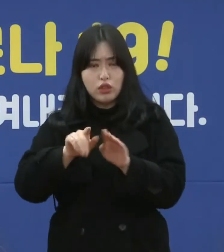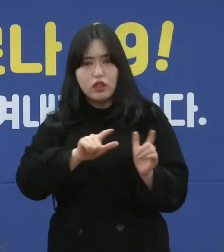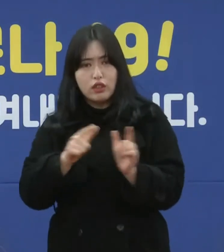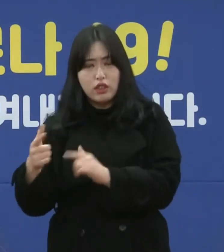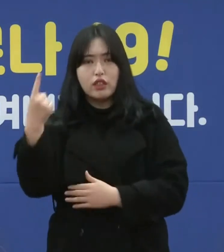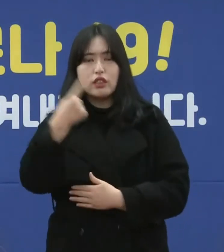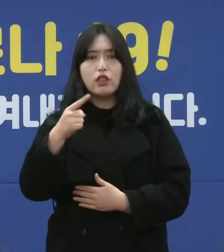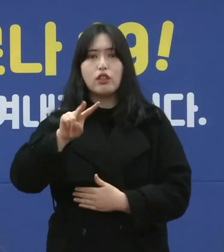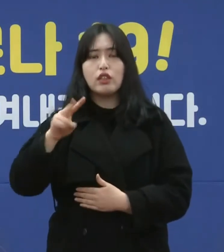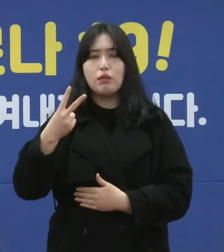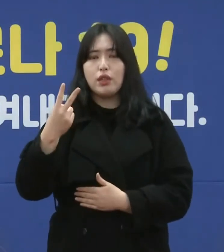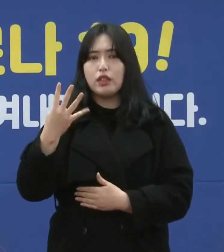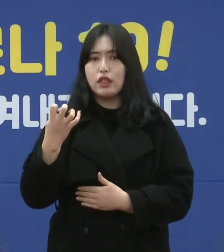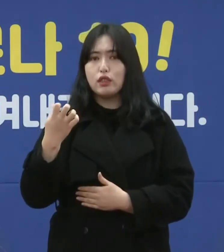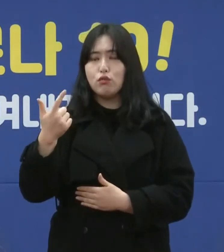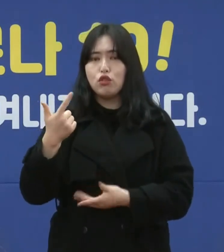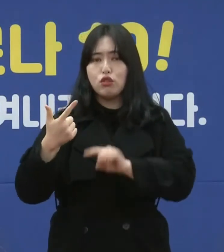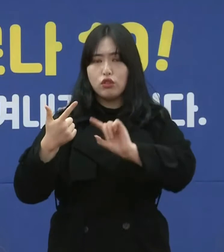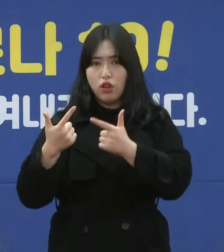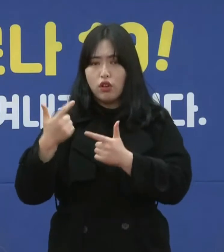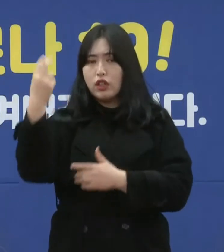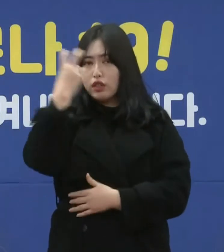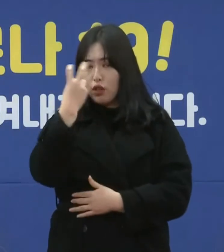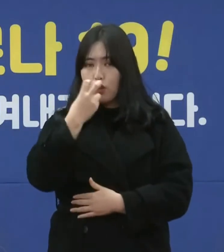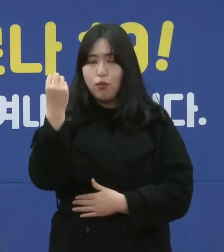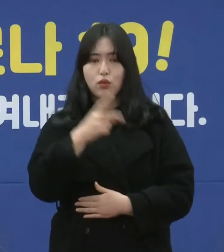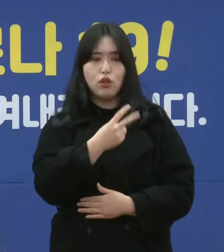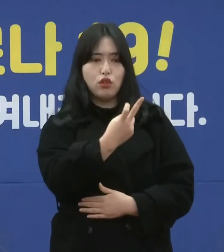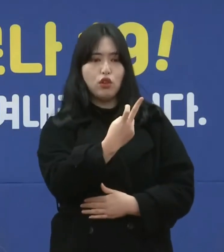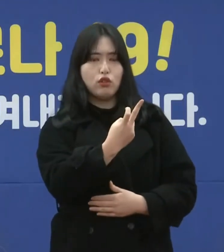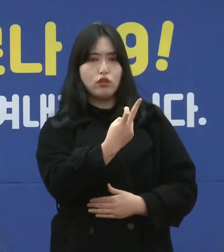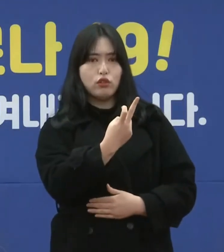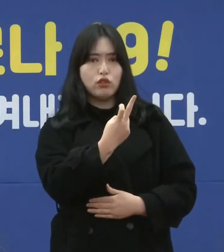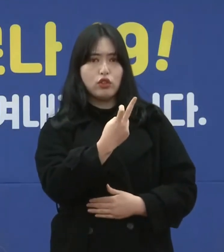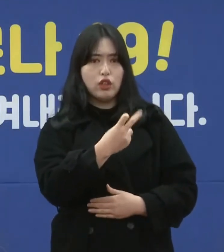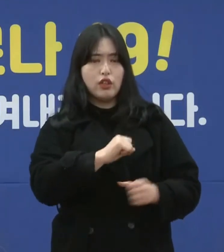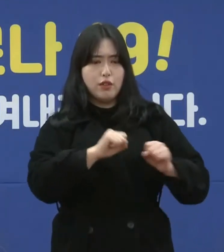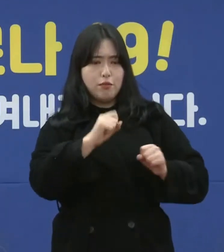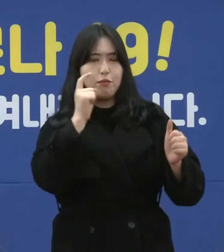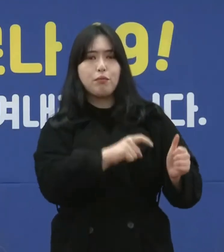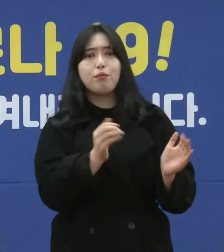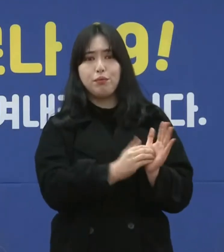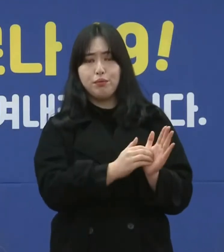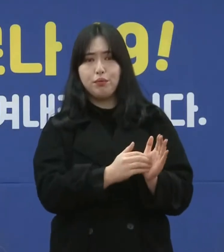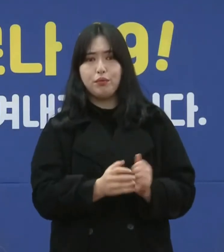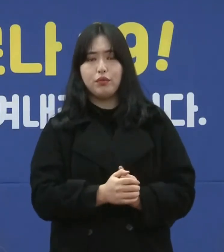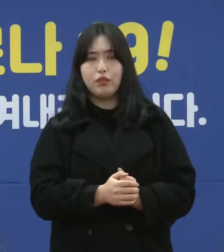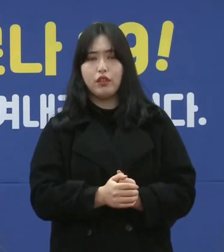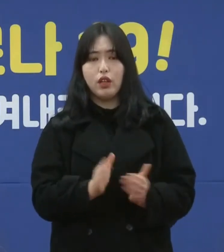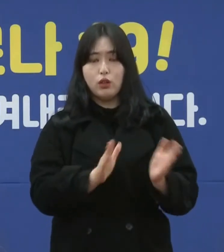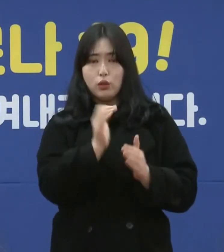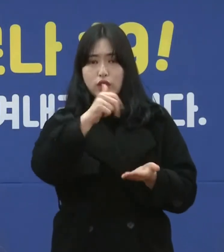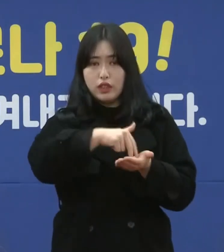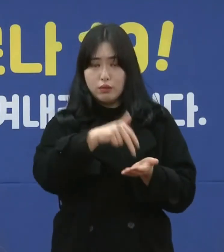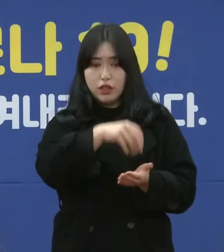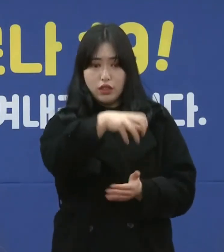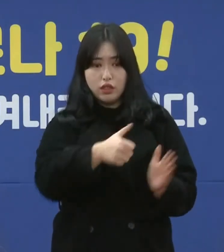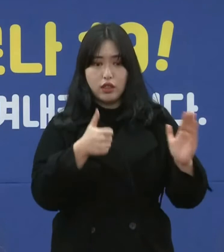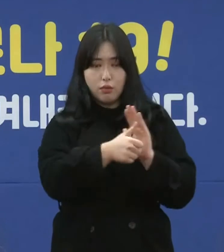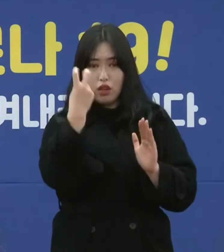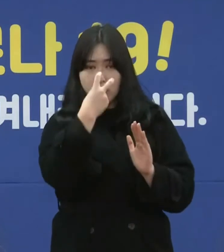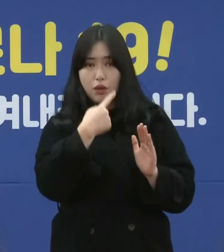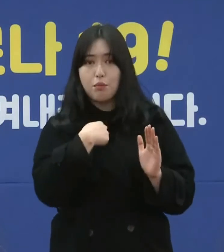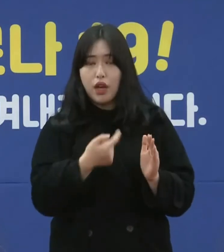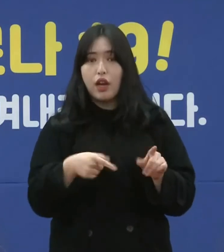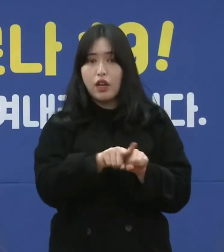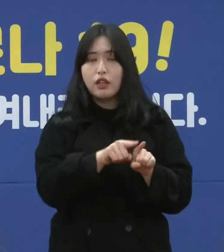,246건의 현장 점검과 12건의 행정지도 명령을 내렸습니다. 지사님께서도 현장 점검을 하신 바